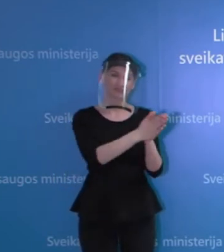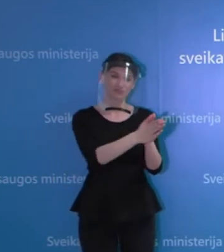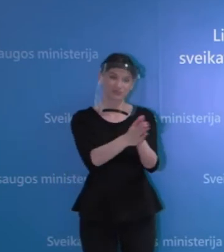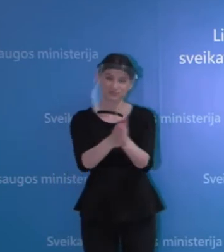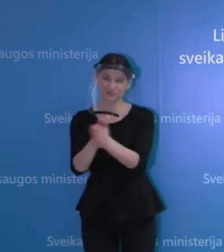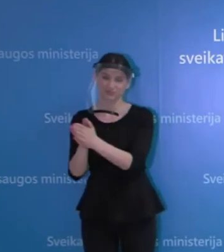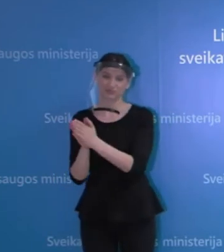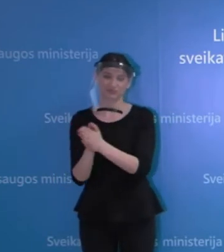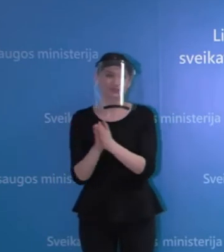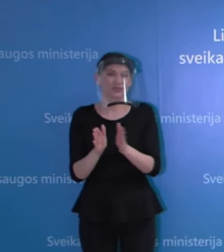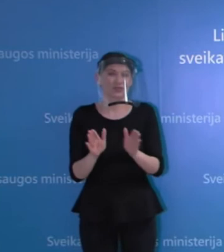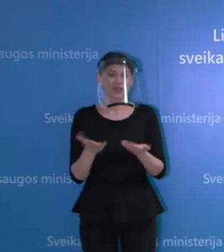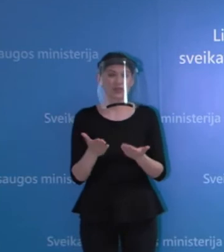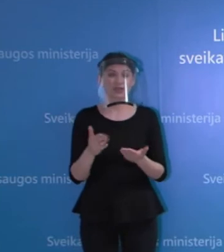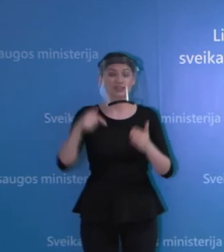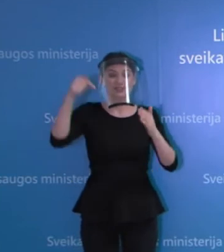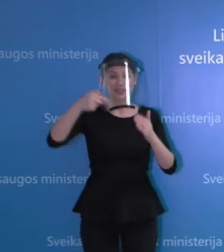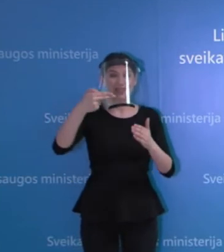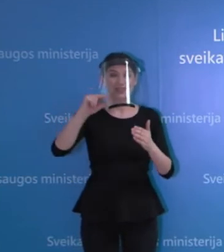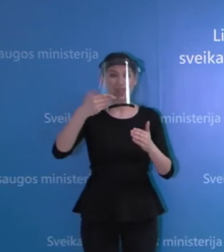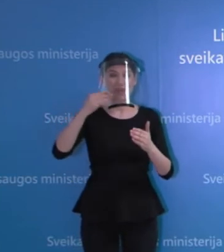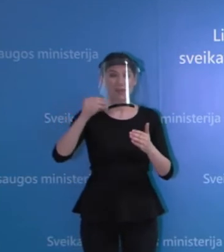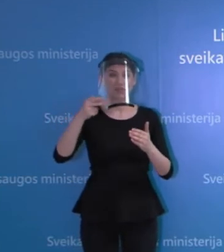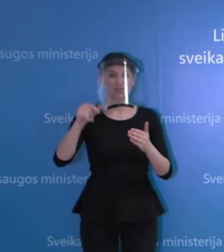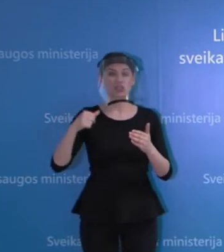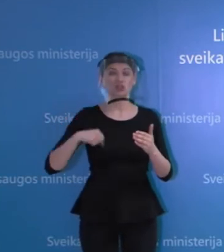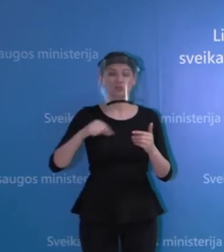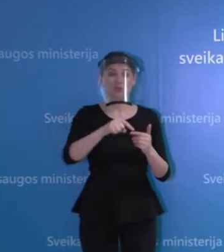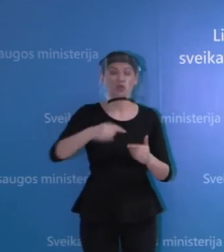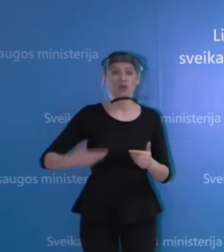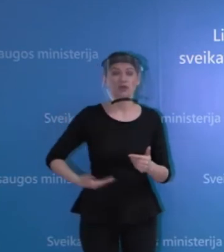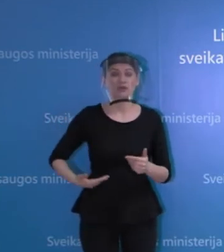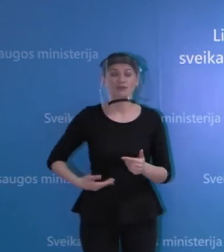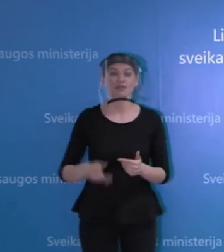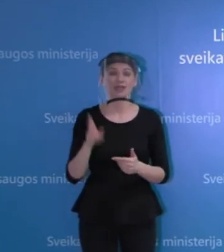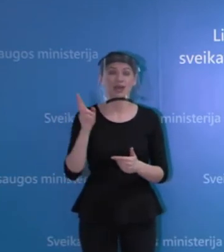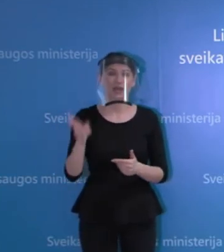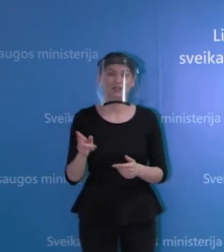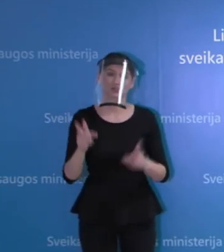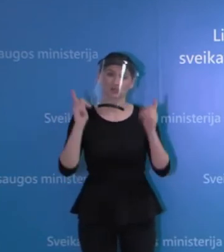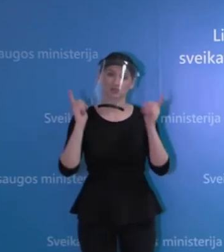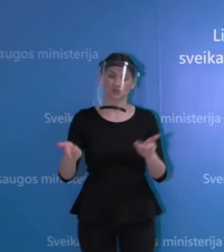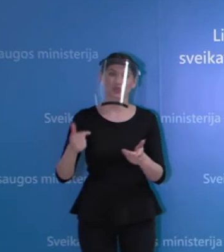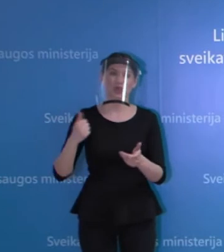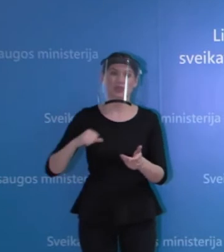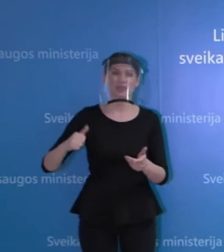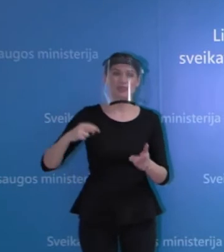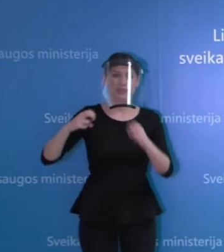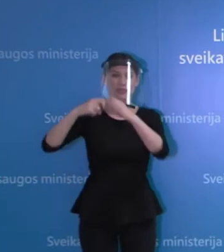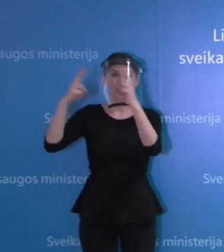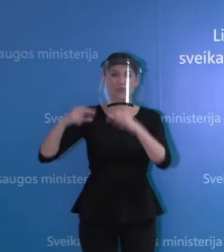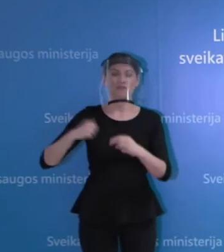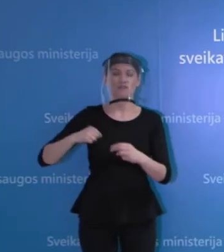vis tik tai nemenčiniai gyvenantis asmenis tikrai laikytusi nacionalinio visuomenės eikatos